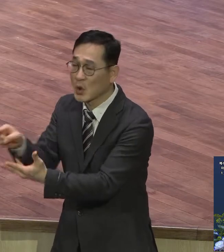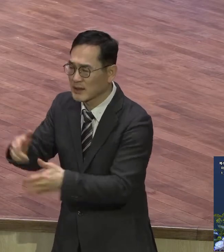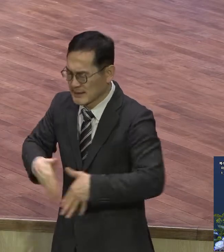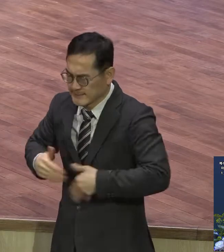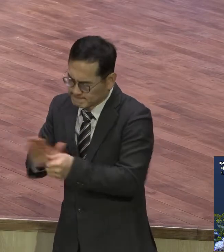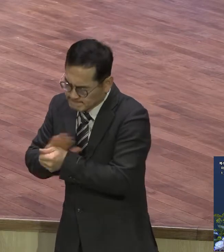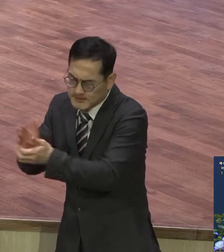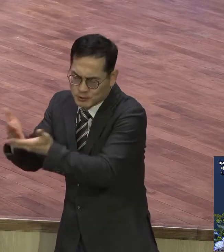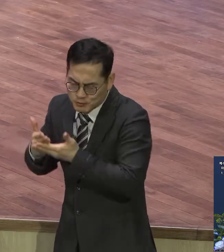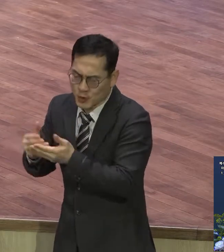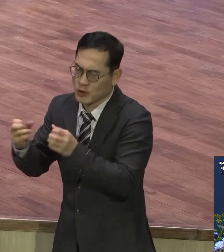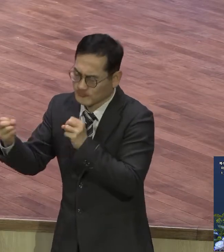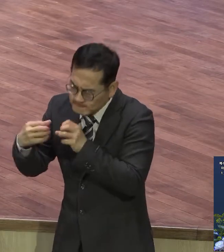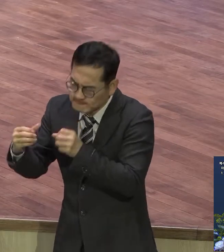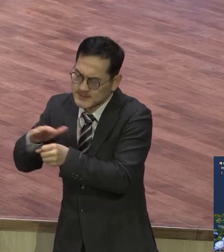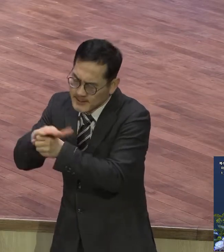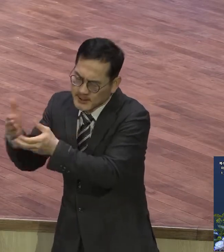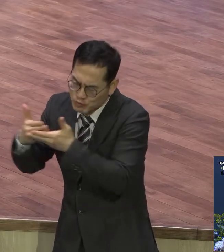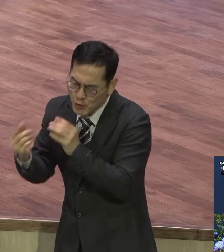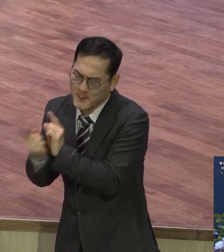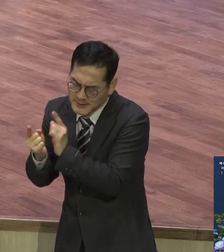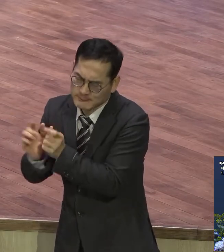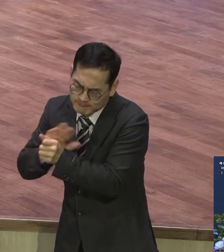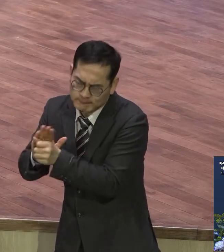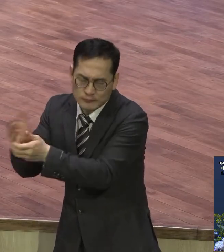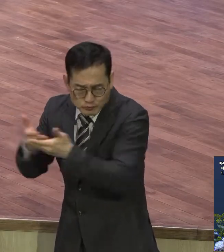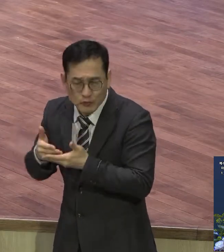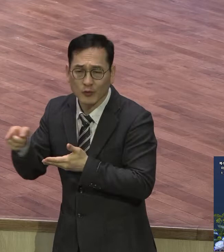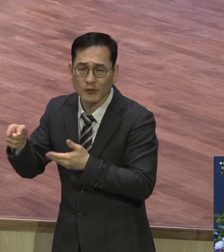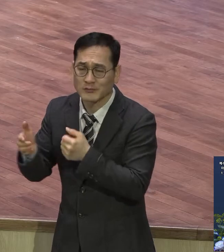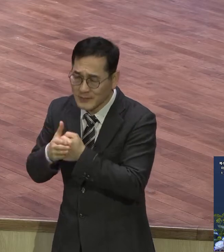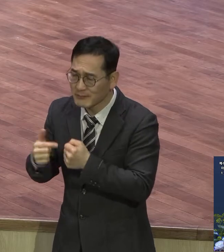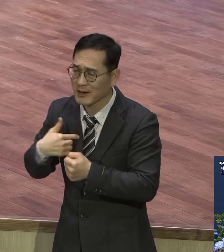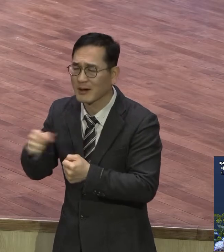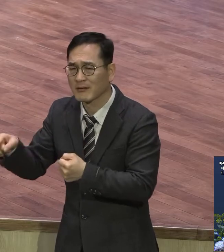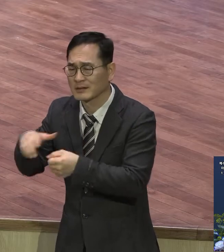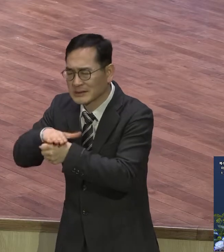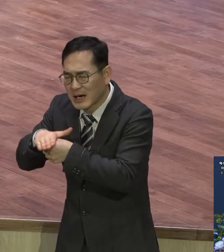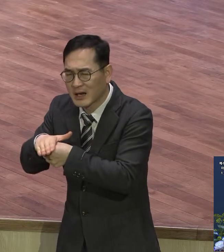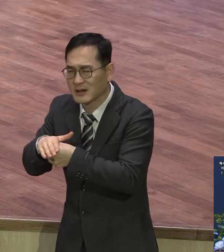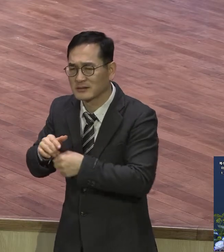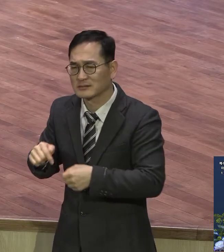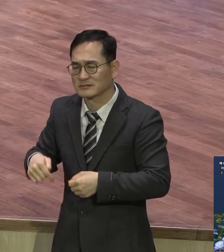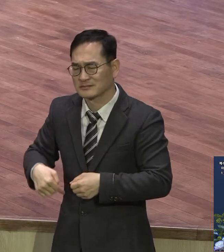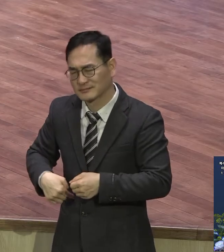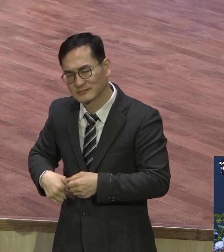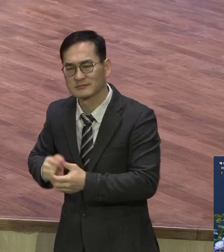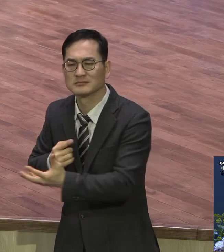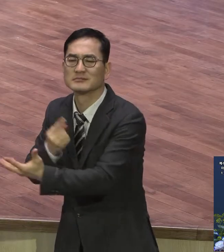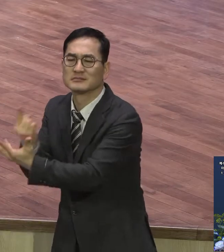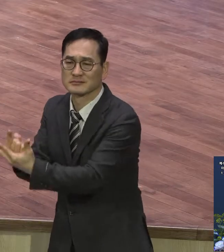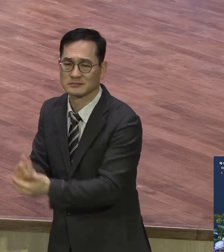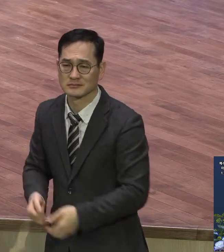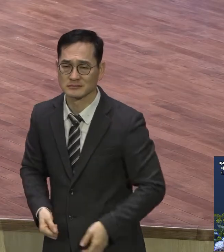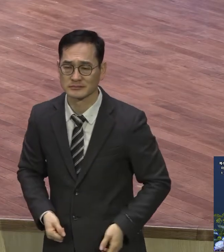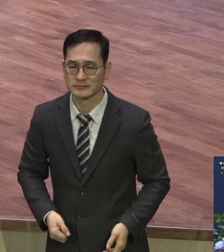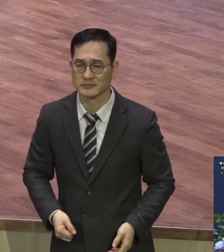대화해주고 만나주고 이런 많이 있으니까 다시 들어갔다는 거예요 손을 잡아줄 사람이 없다